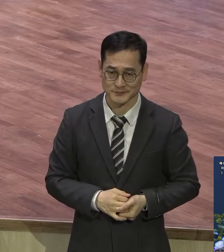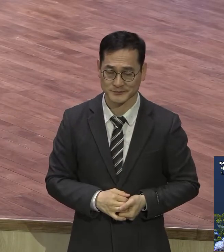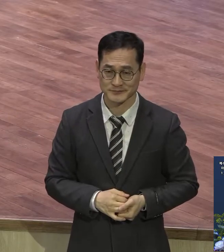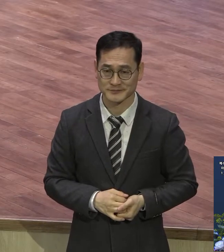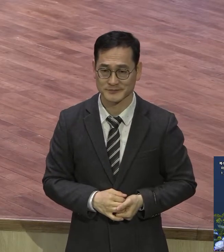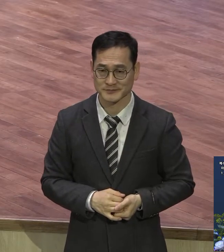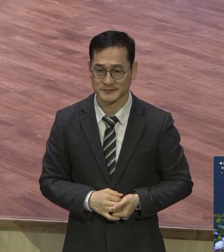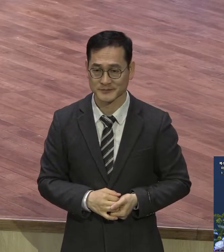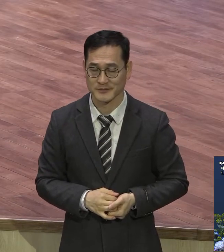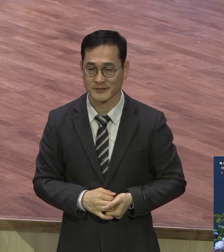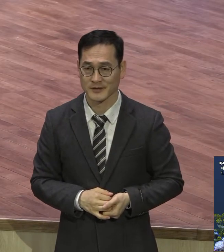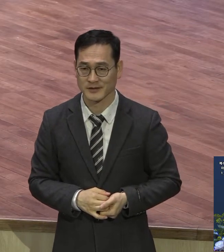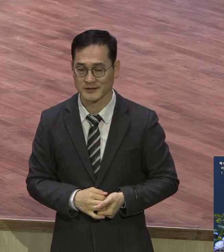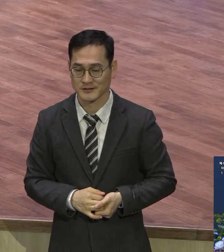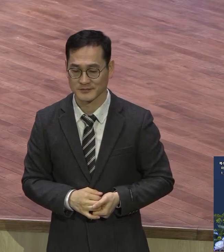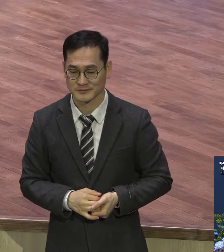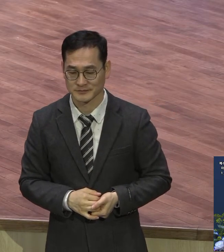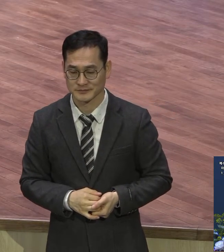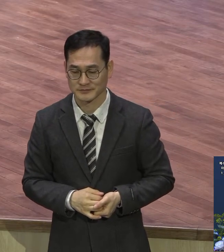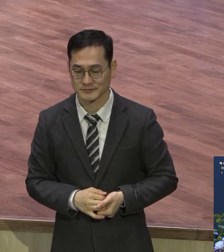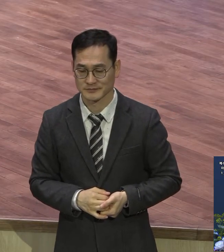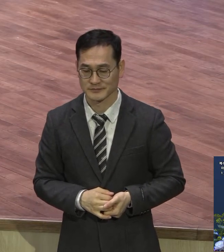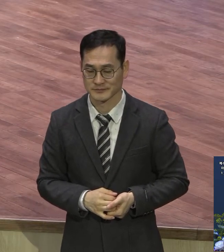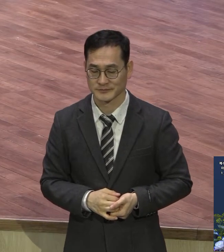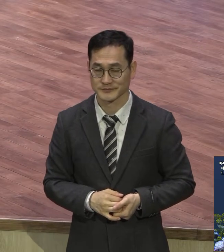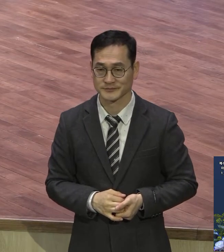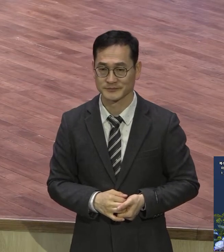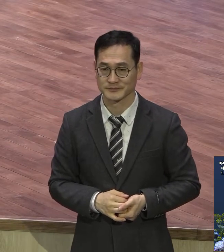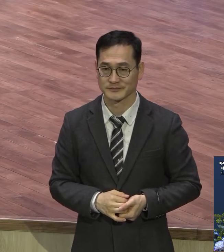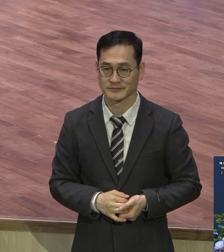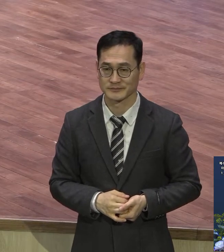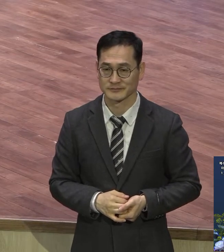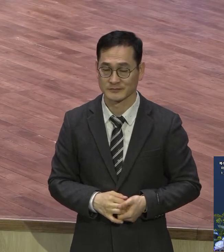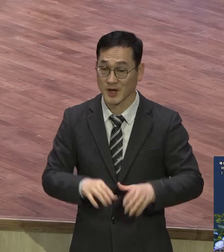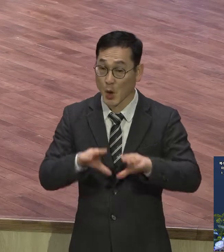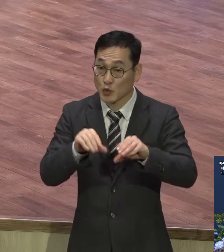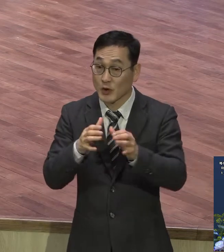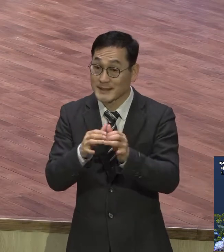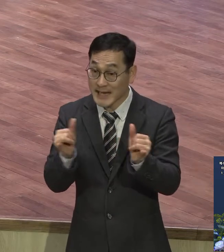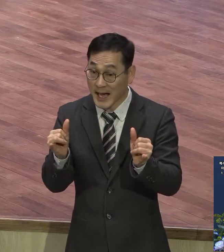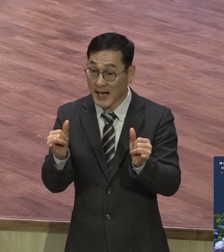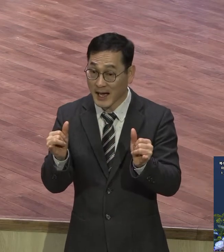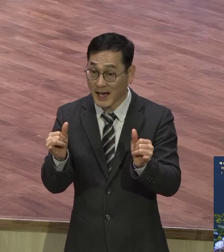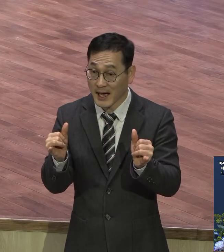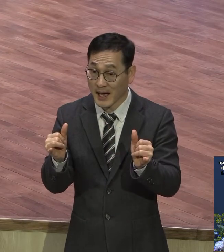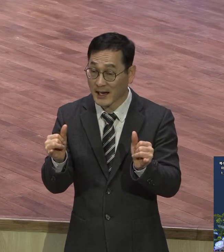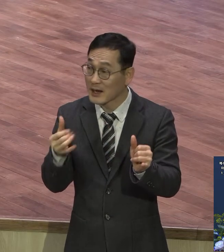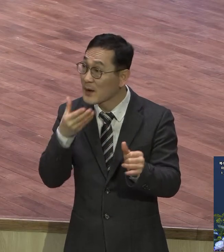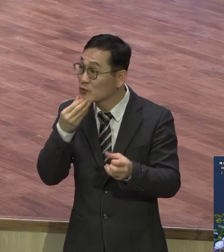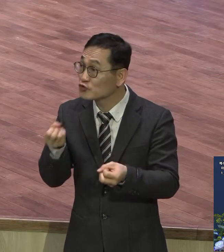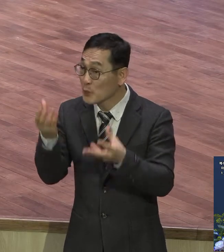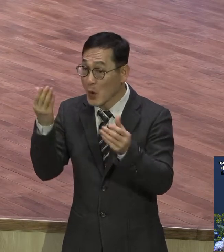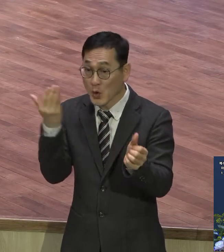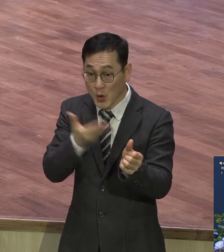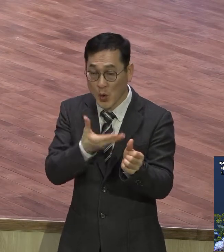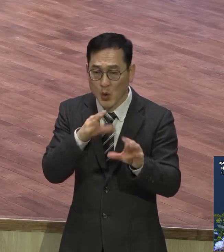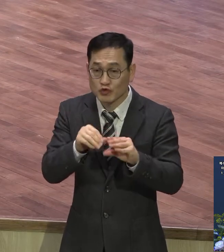더 달라 할 게 없을 만큼 하나님이 다 온유한 자 이거 축복 받아야 돼요 이게 하나님의